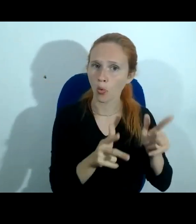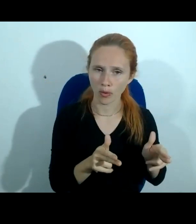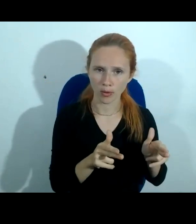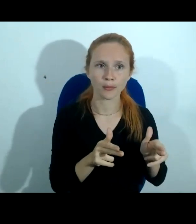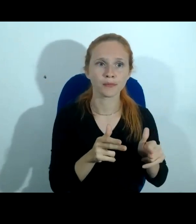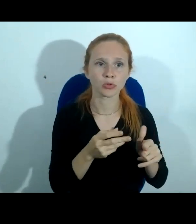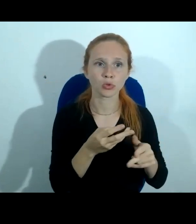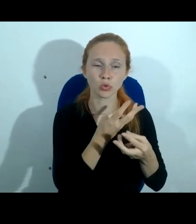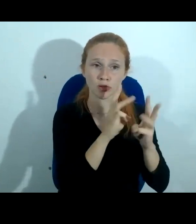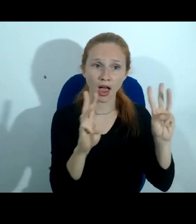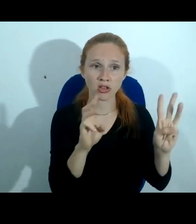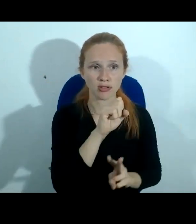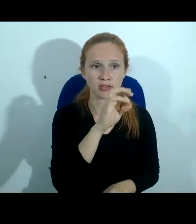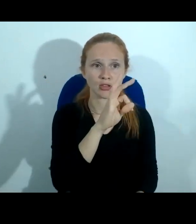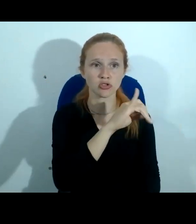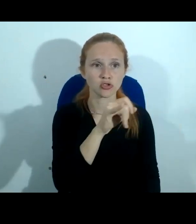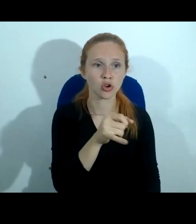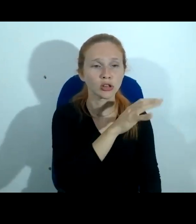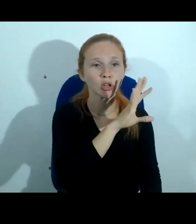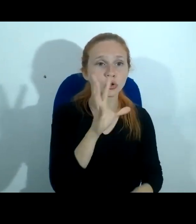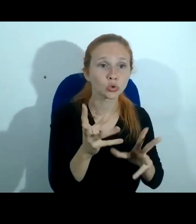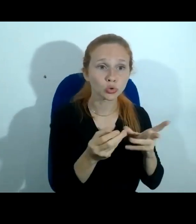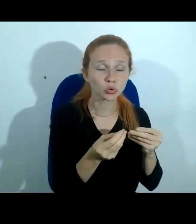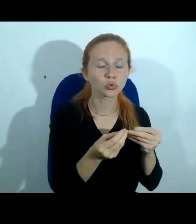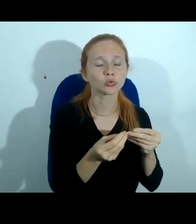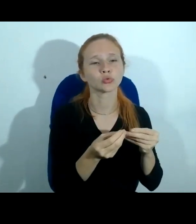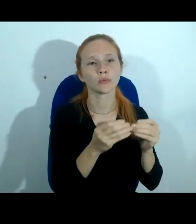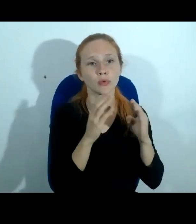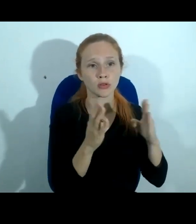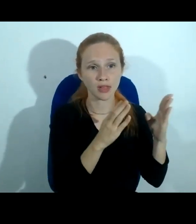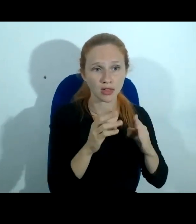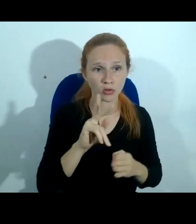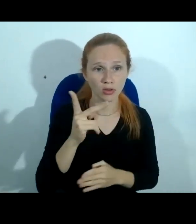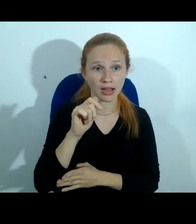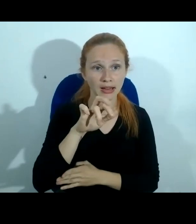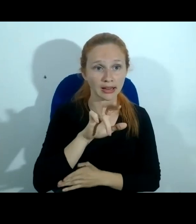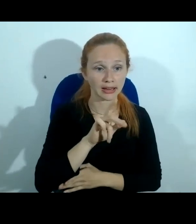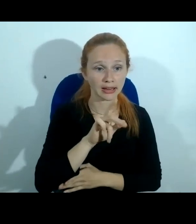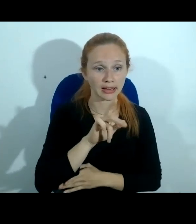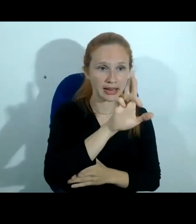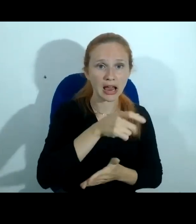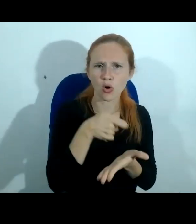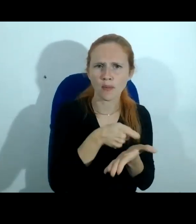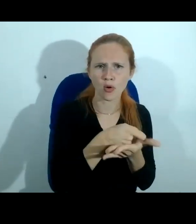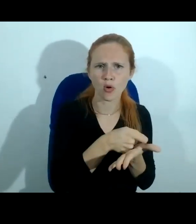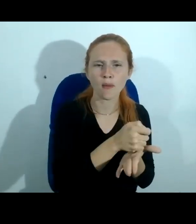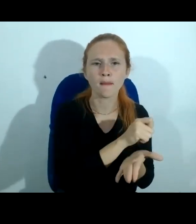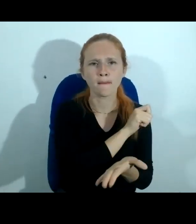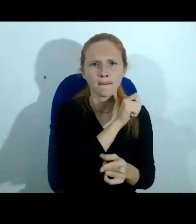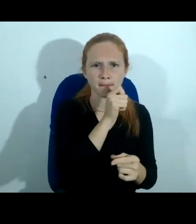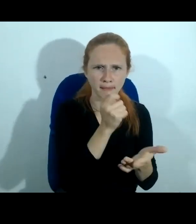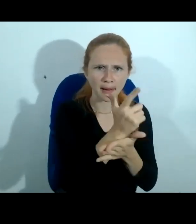STJ e todos os processos ficaram criptografados hackers exigiram um pagamento o STJ não pagou